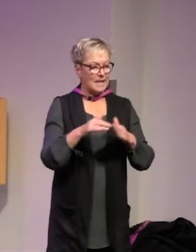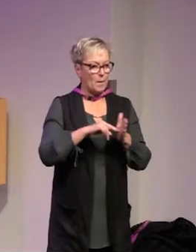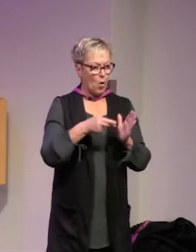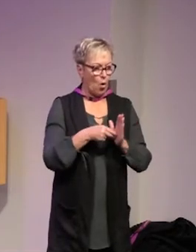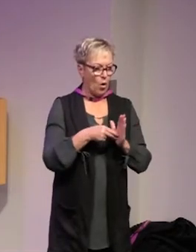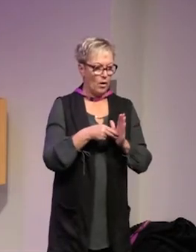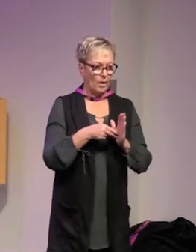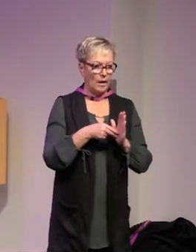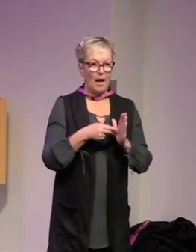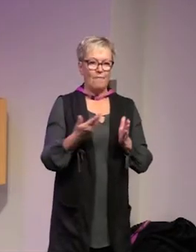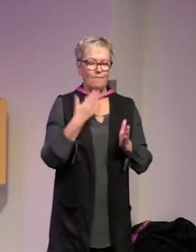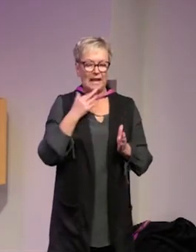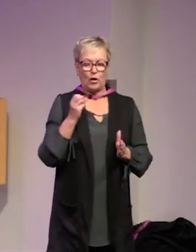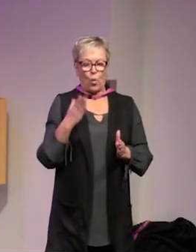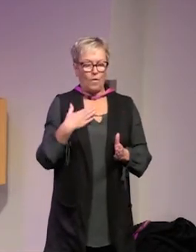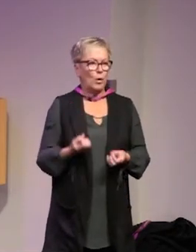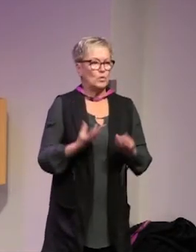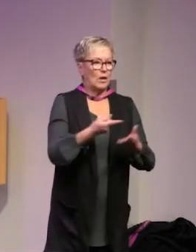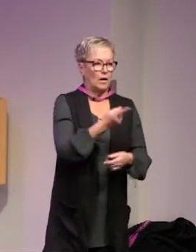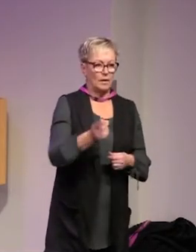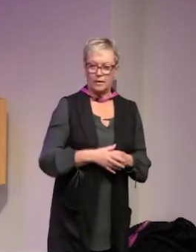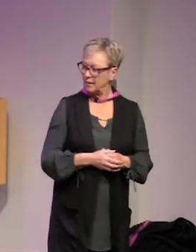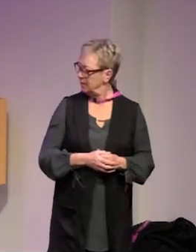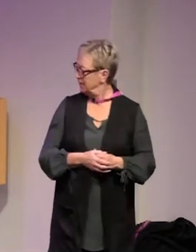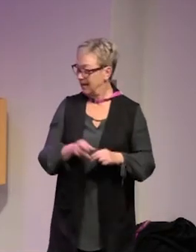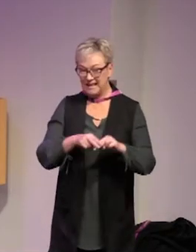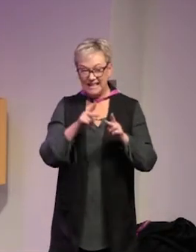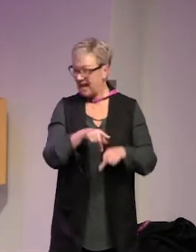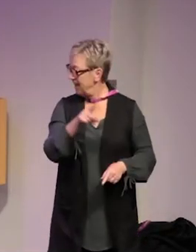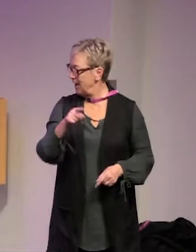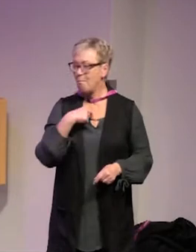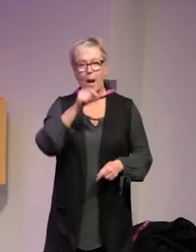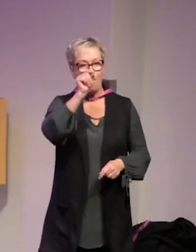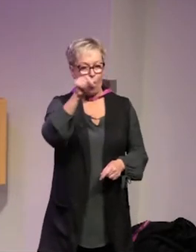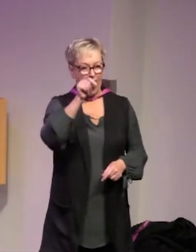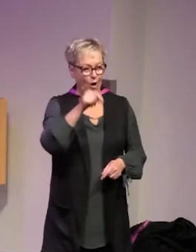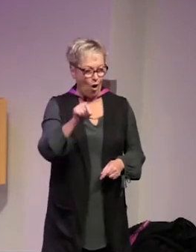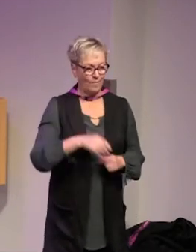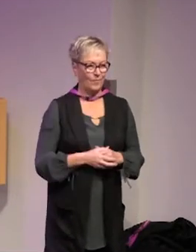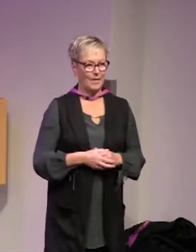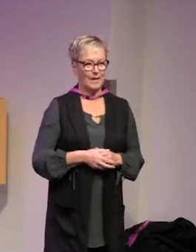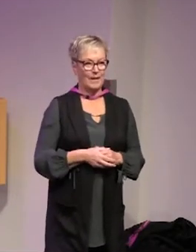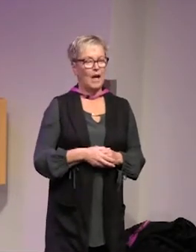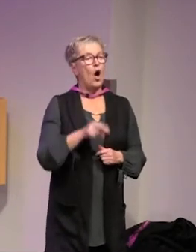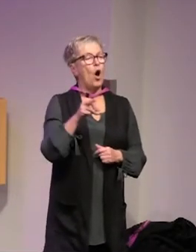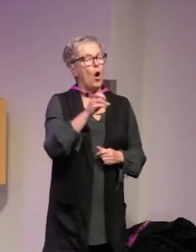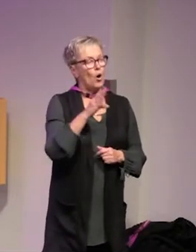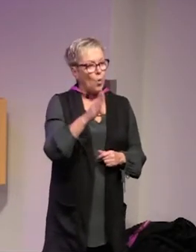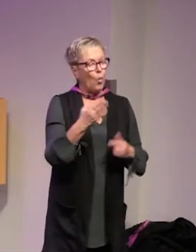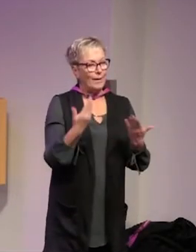handlingsplaner vilket råd vill du skicka till dem känner igen det eller hur man bockar av men